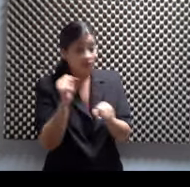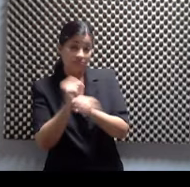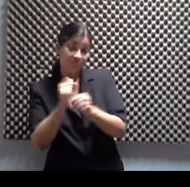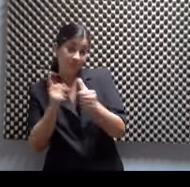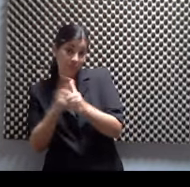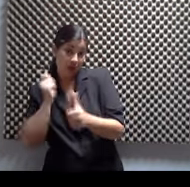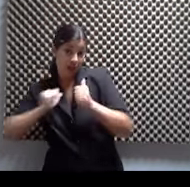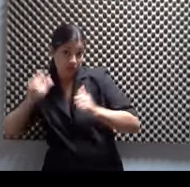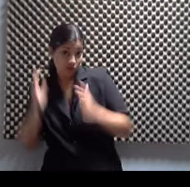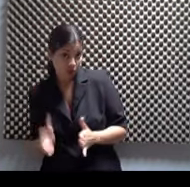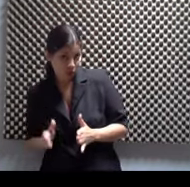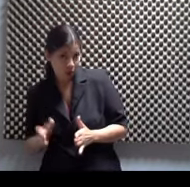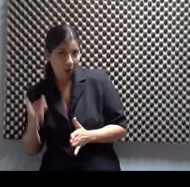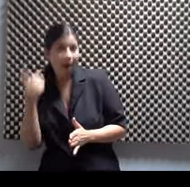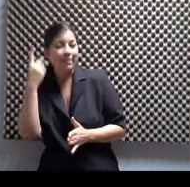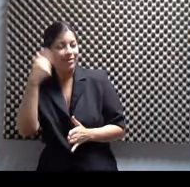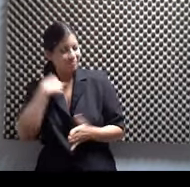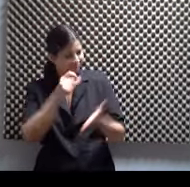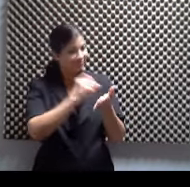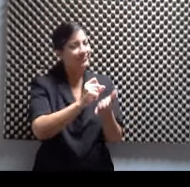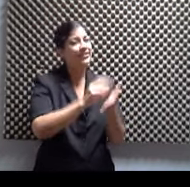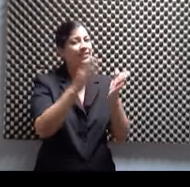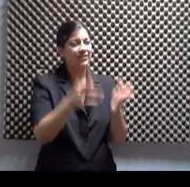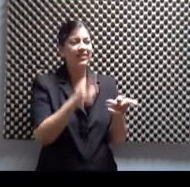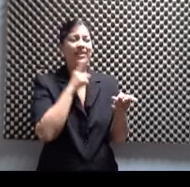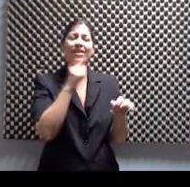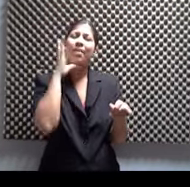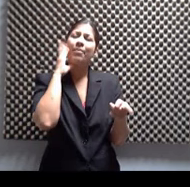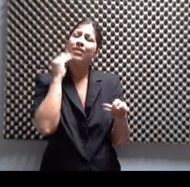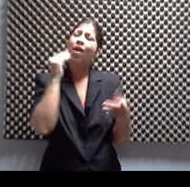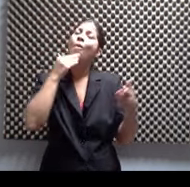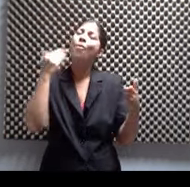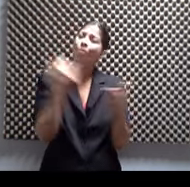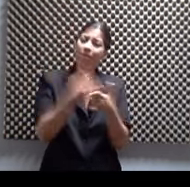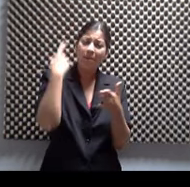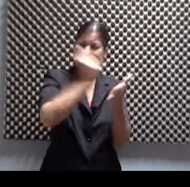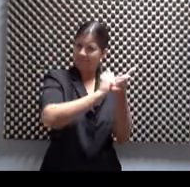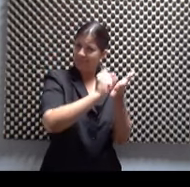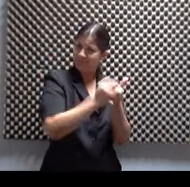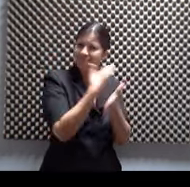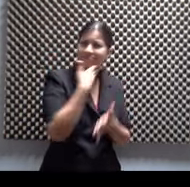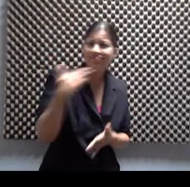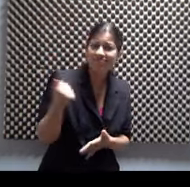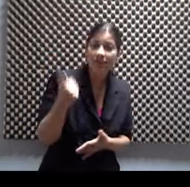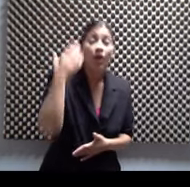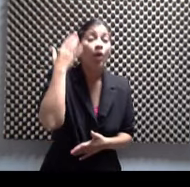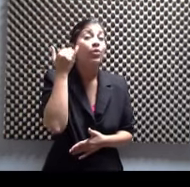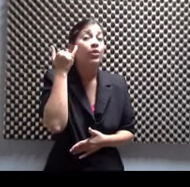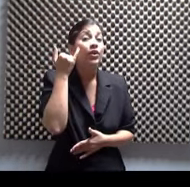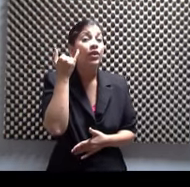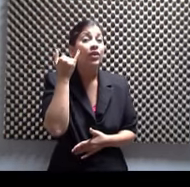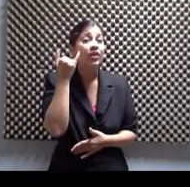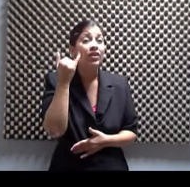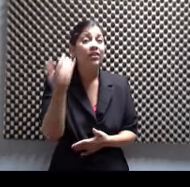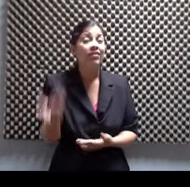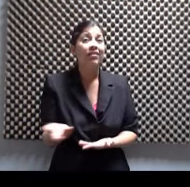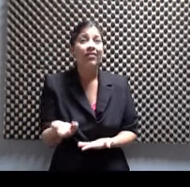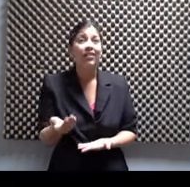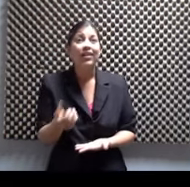para yo poder escribir para el actor. Que eso lo hemos hablado. Porque todos los dramaturgos tienen esa habilidad de escribir para los actores. Exacto.